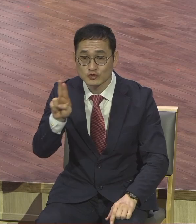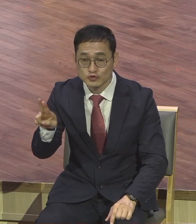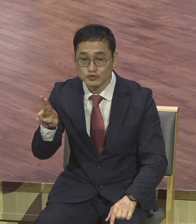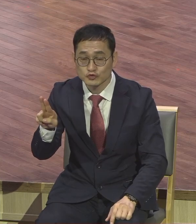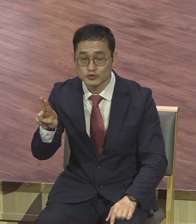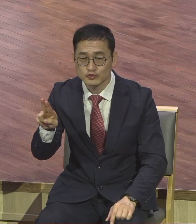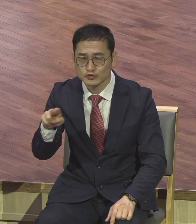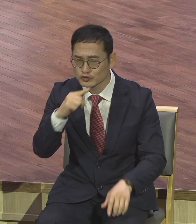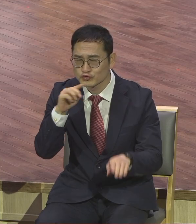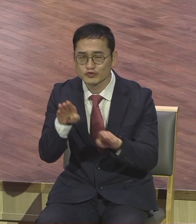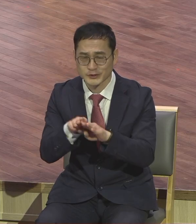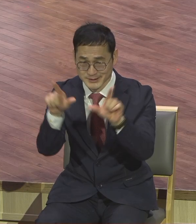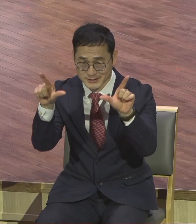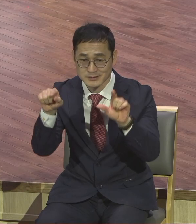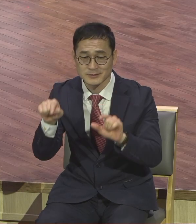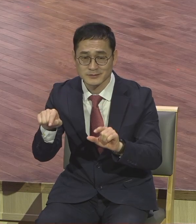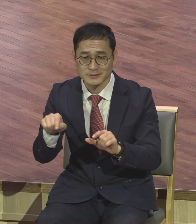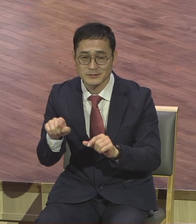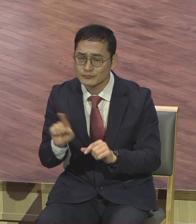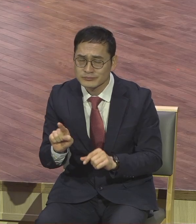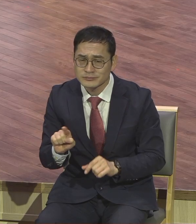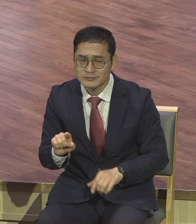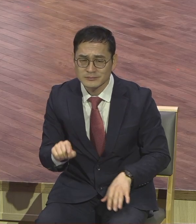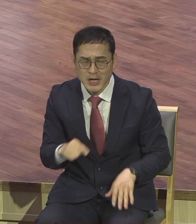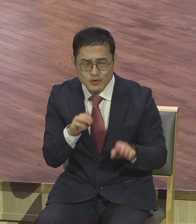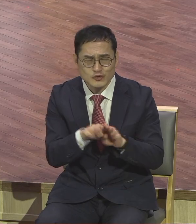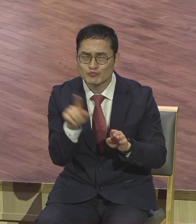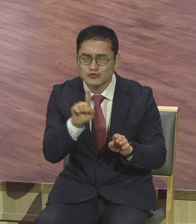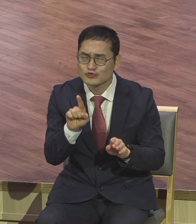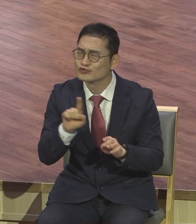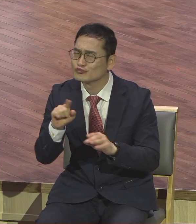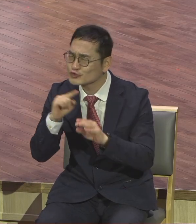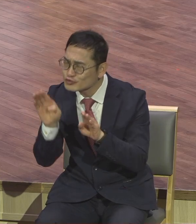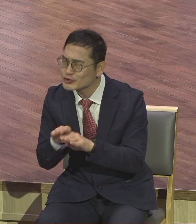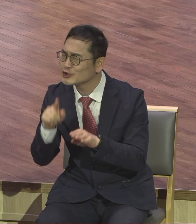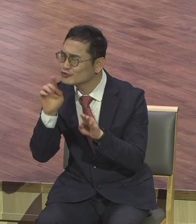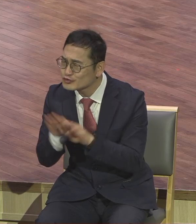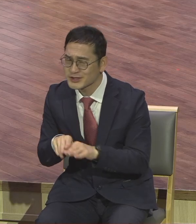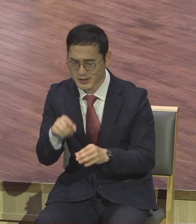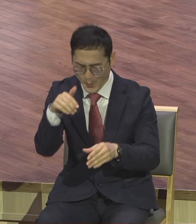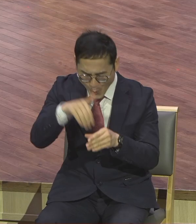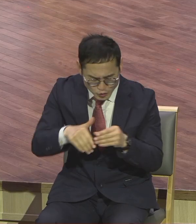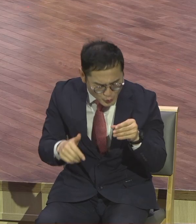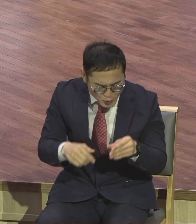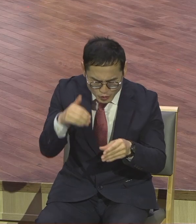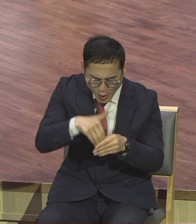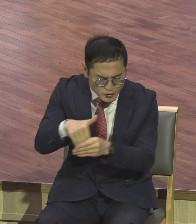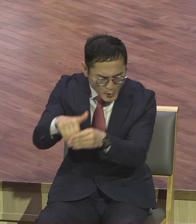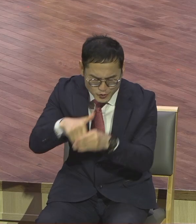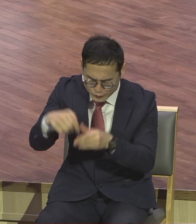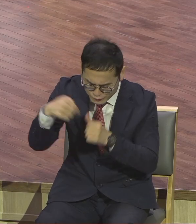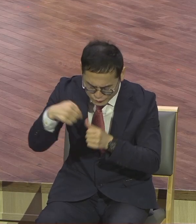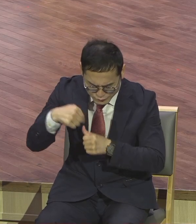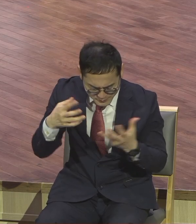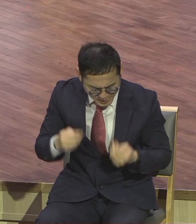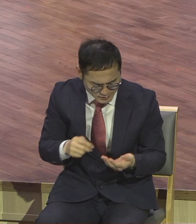주일, 무슨 주일, 뭔 주일이 그래 많으냐? 봉투가 그래 많냐? 먹고 살기도 힘든데